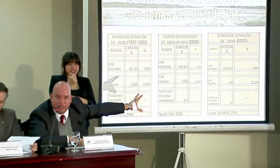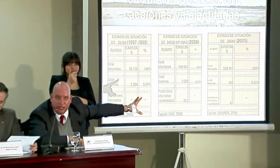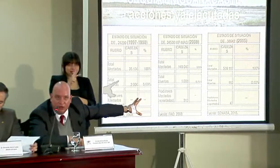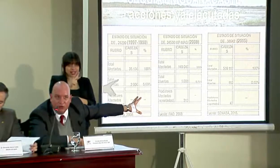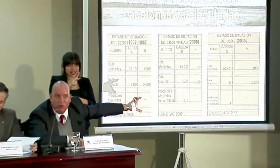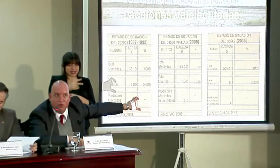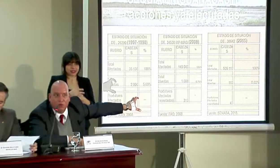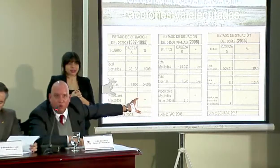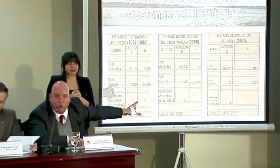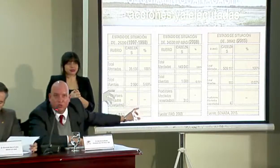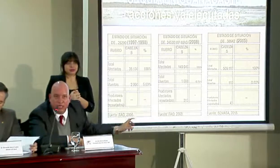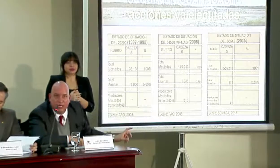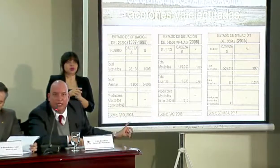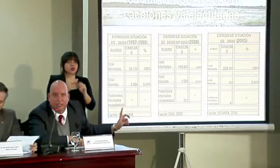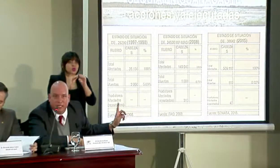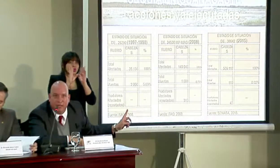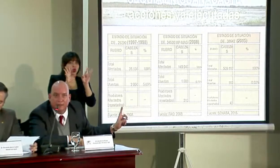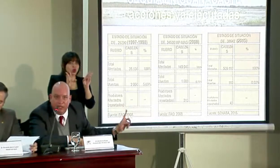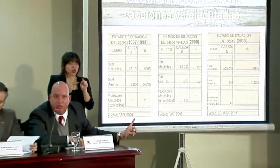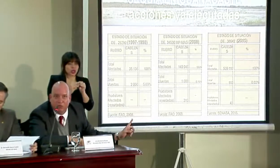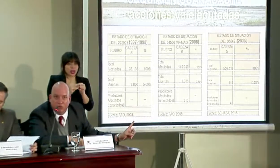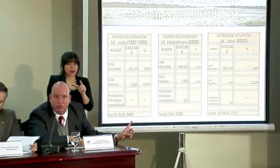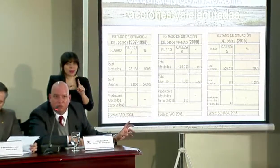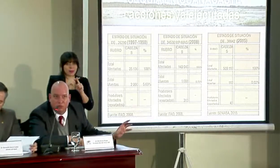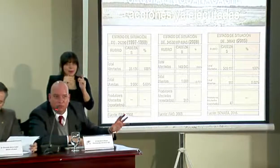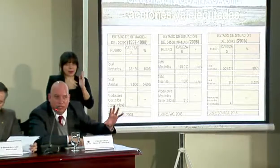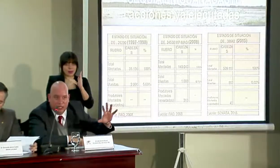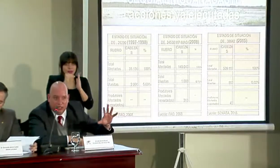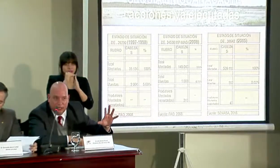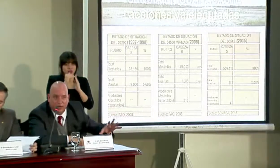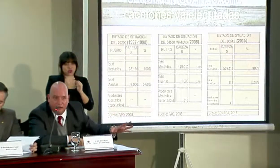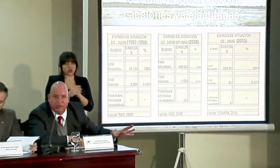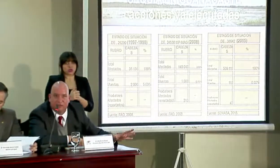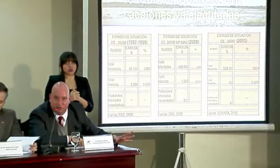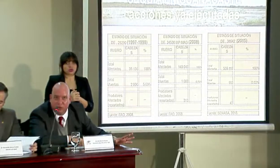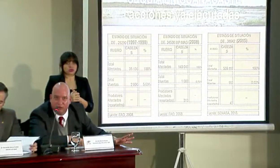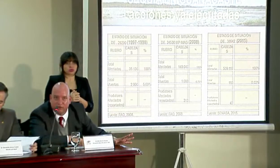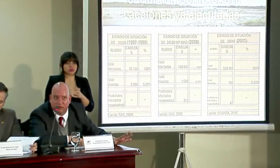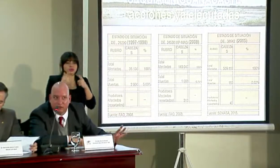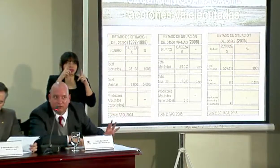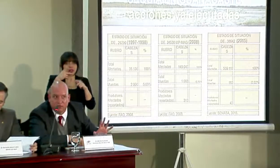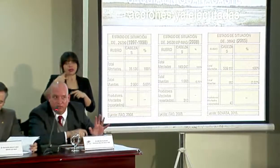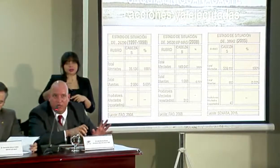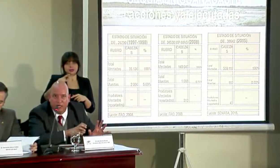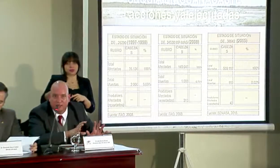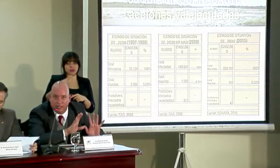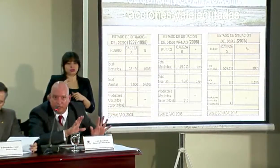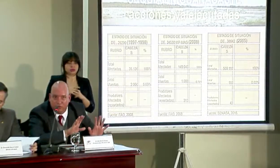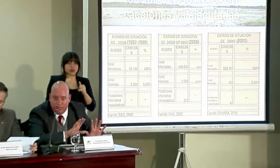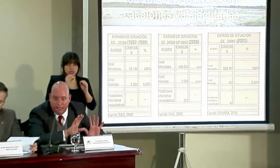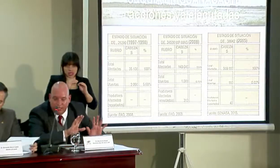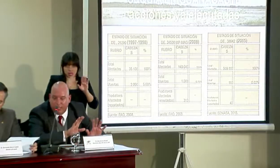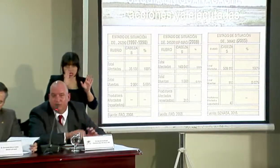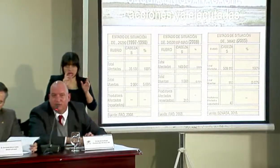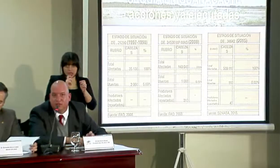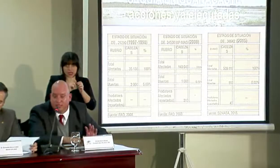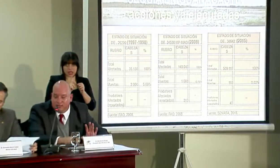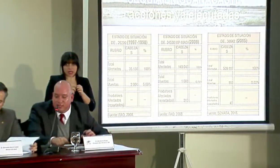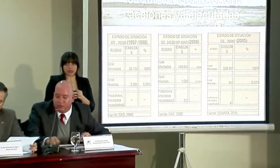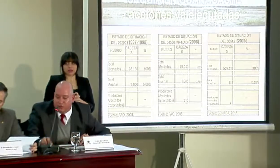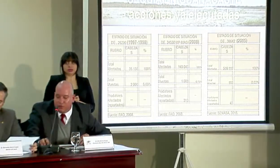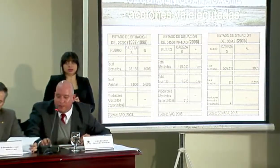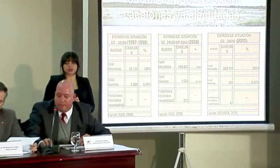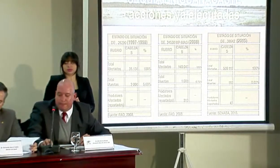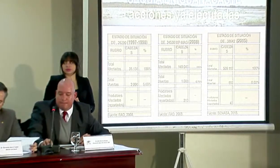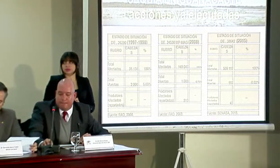cabezas de ganado con un total de medio millón de cabezas expuestas. Quiero dejar claro ese